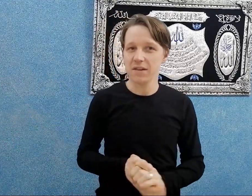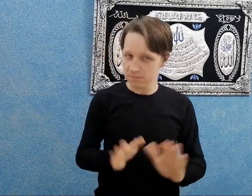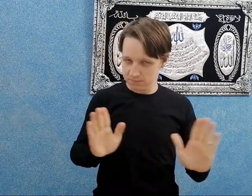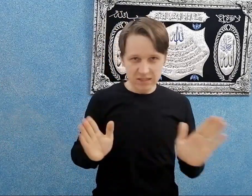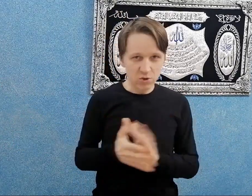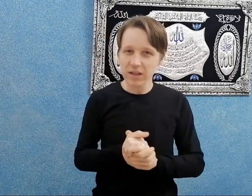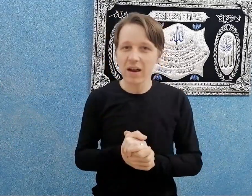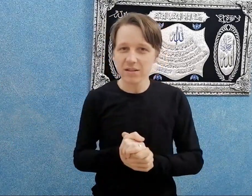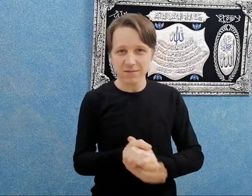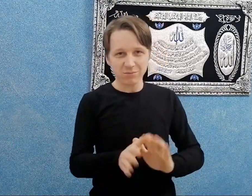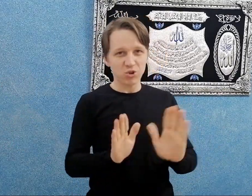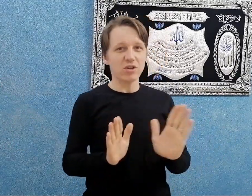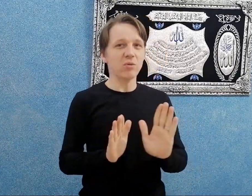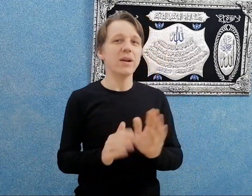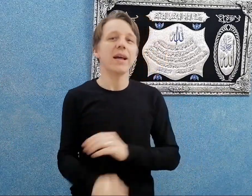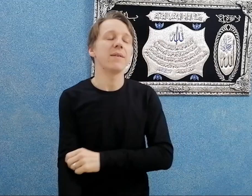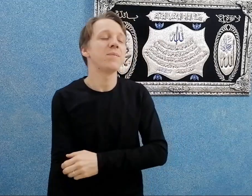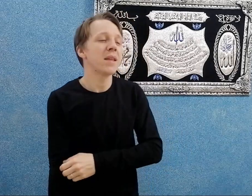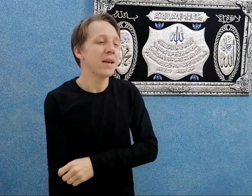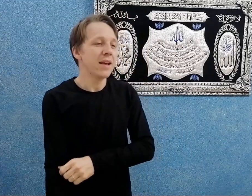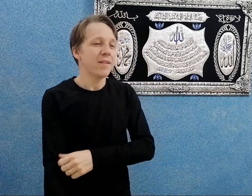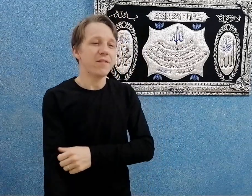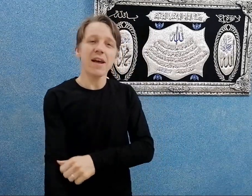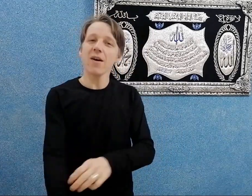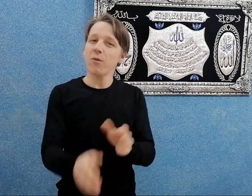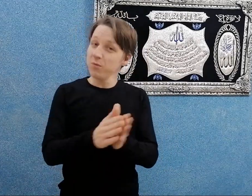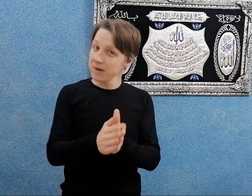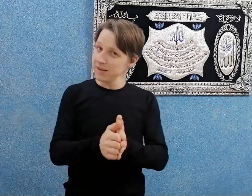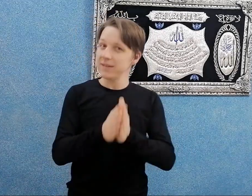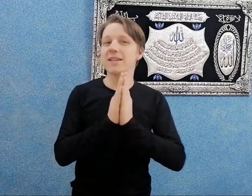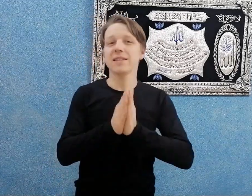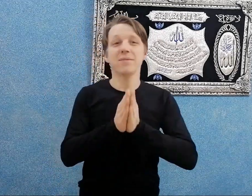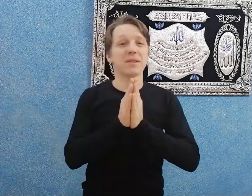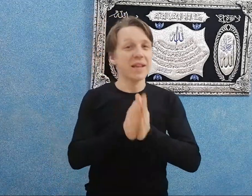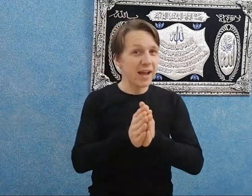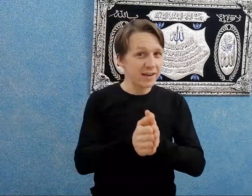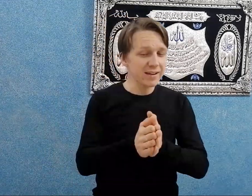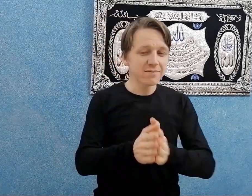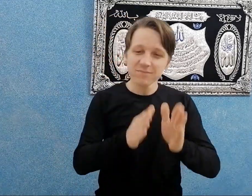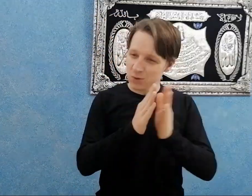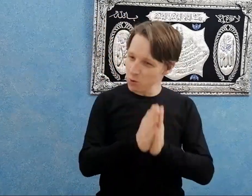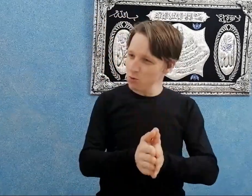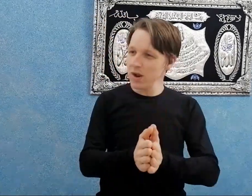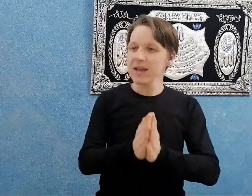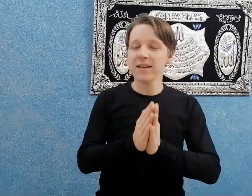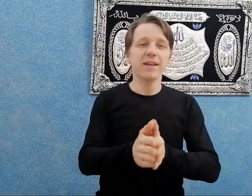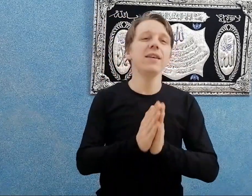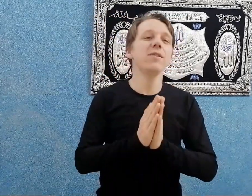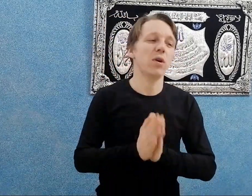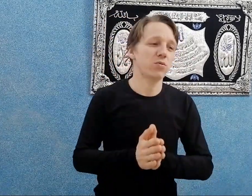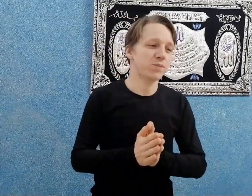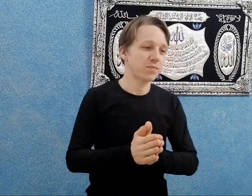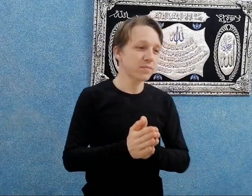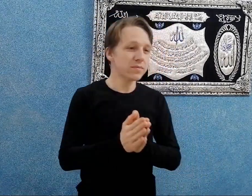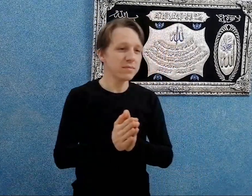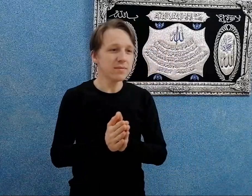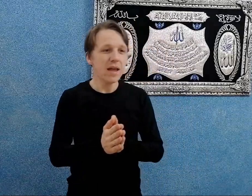فيه. بس هو ده اللي حصل مش اكتر ولا قلب. فعموما الناس اللي بتتاريق علينا كل واحد لوقته.